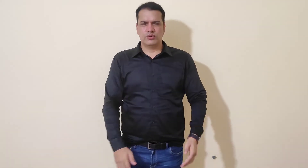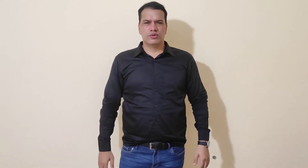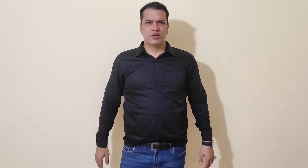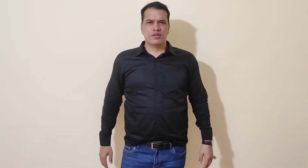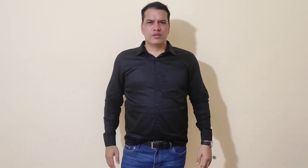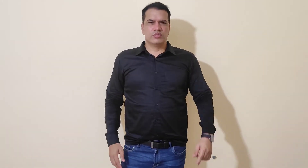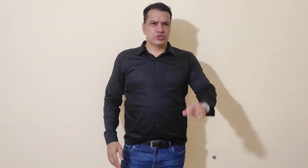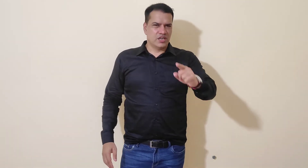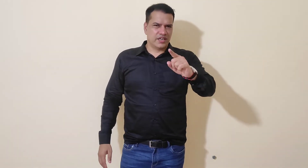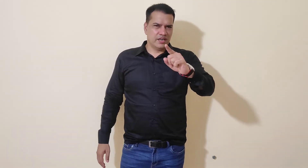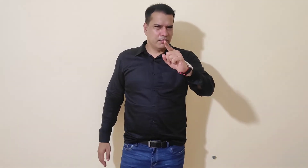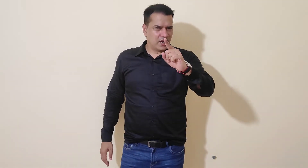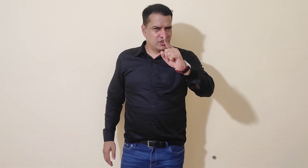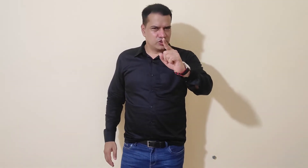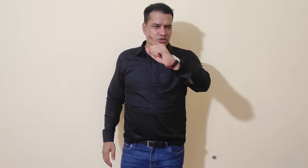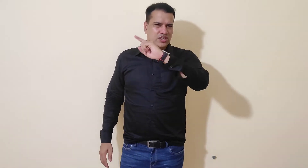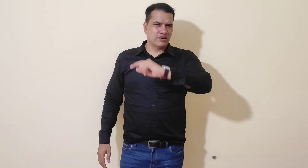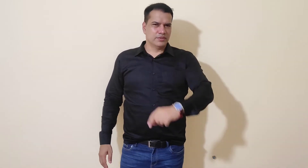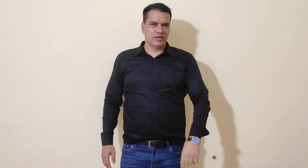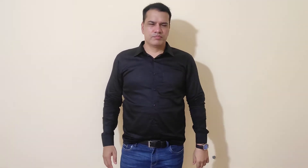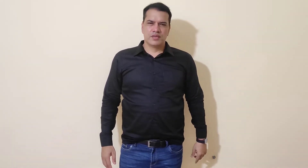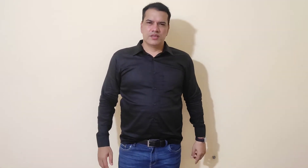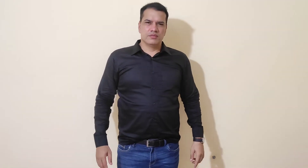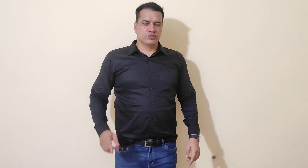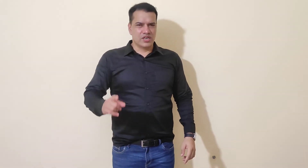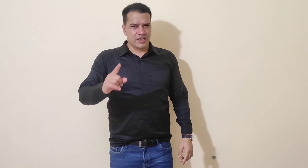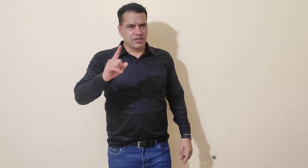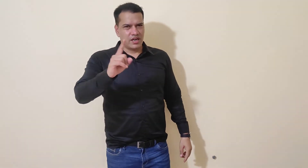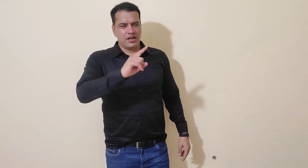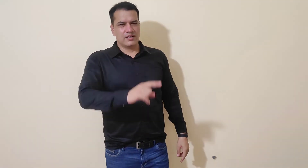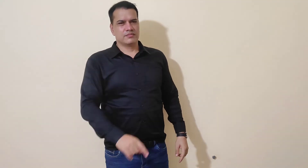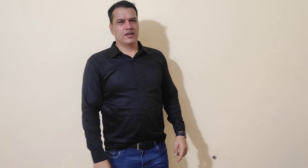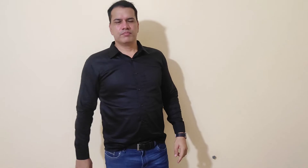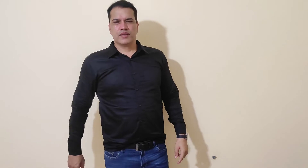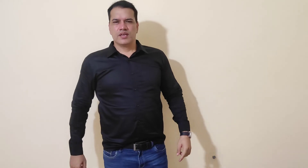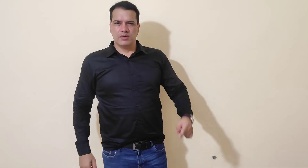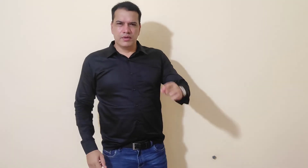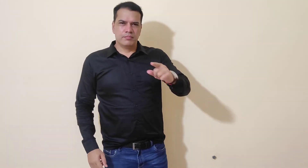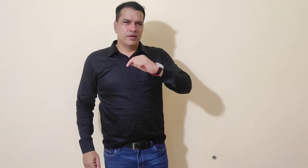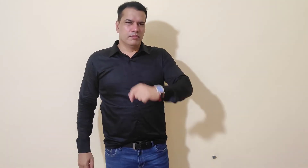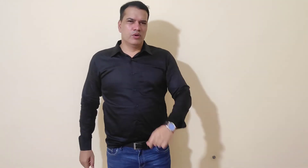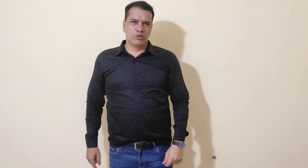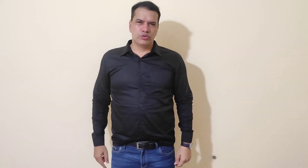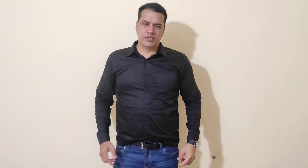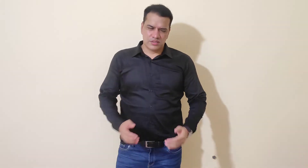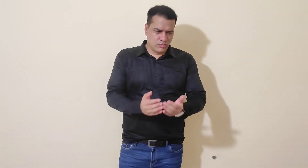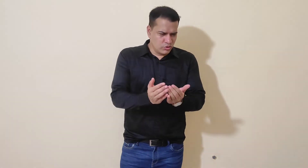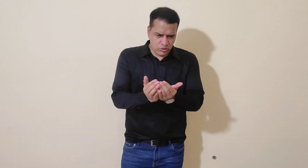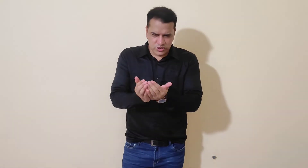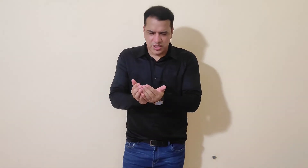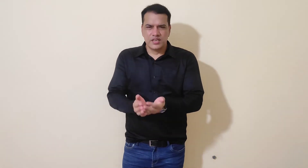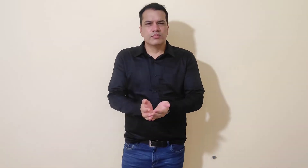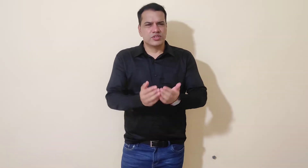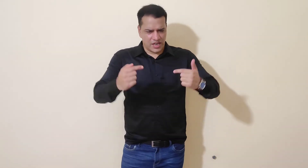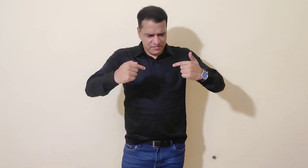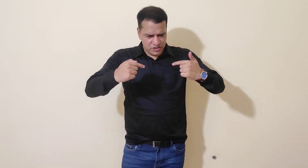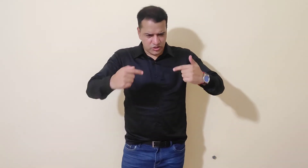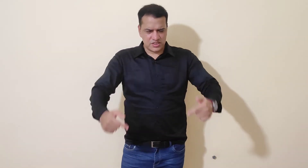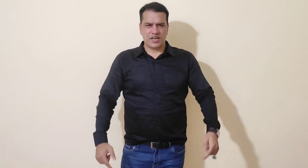मांगती हो उस लड़के ने बड़ा ही सुन्दर जवाब दिया उस लड़के ने उत्र में कहा साहब मैं भीक मांगता हूँ लोगों से कि मुझसे लाइफ इंच्वरेंस